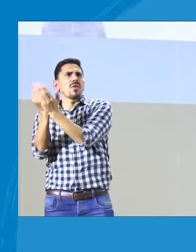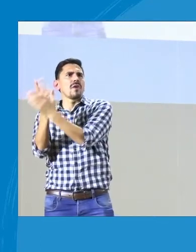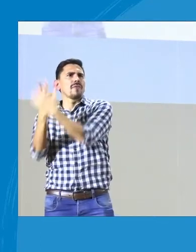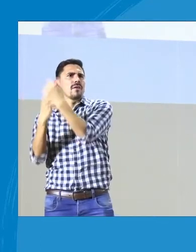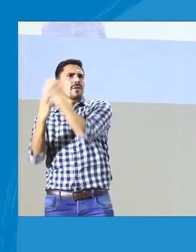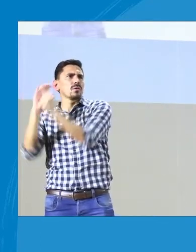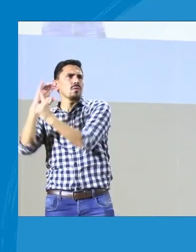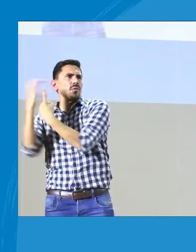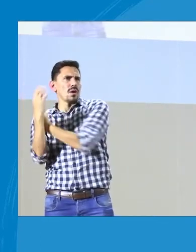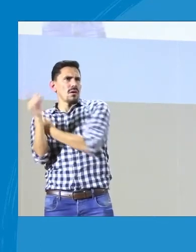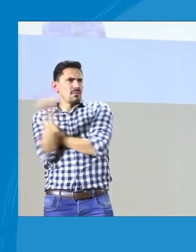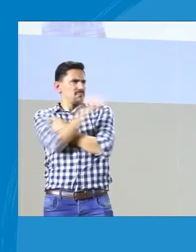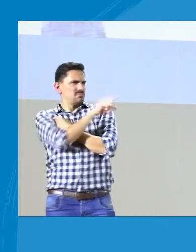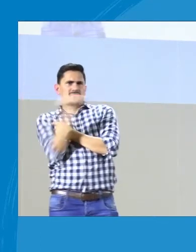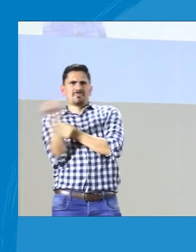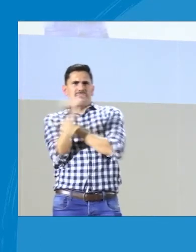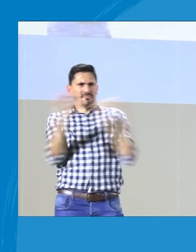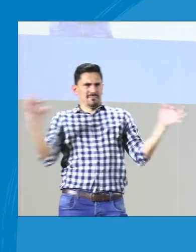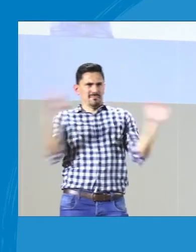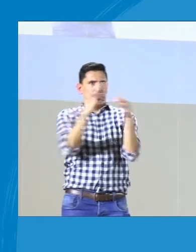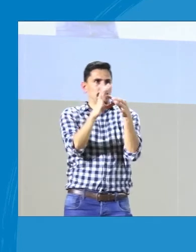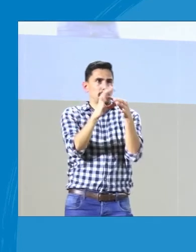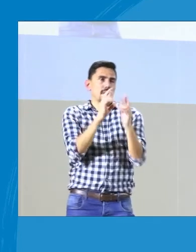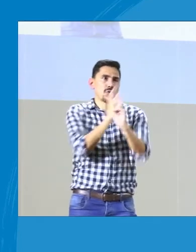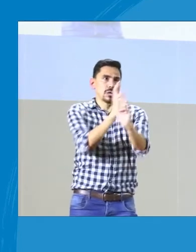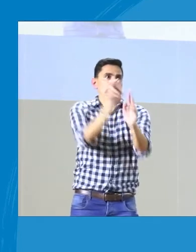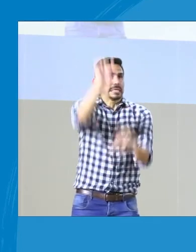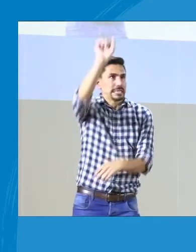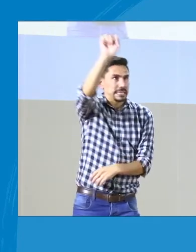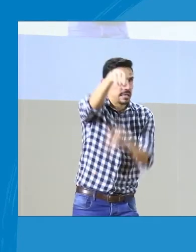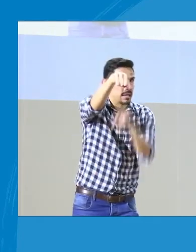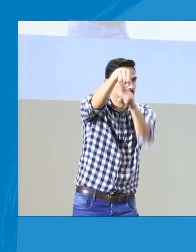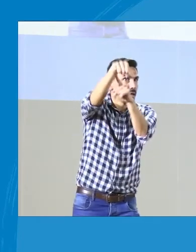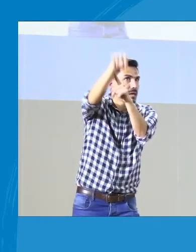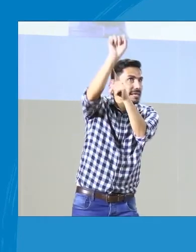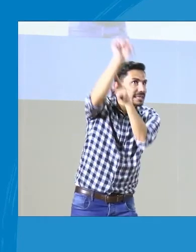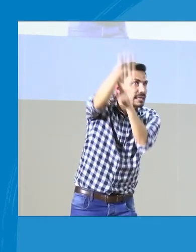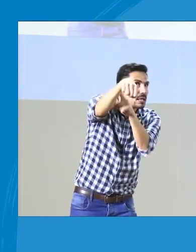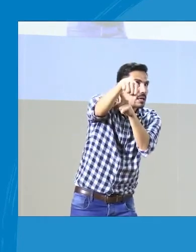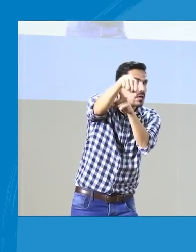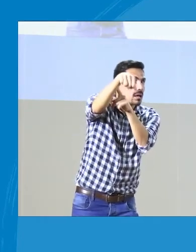tiene relación con el bilingüismo y la biculturalidad? Es una pregunta que hace. Sí.